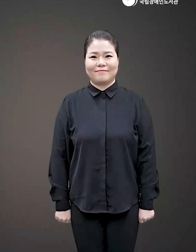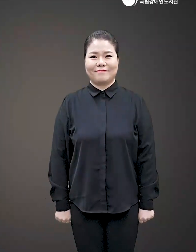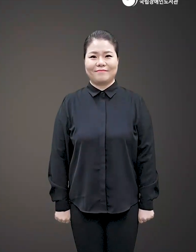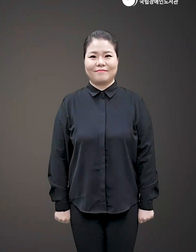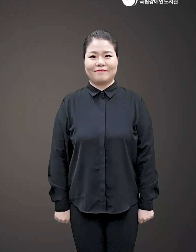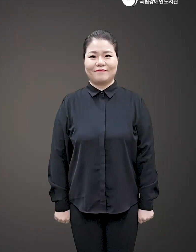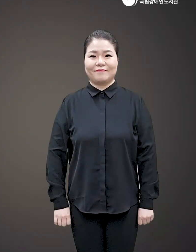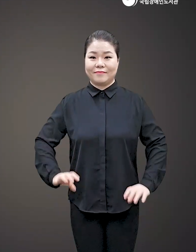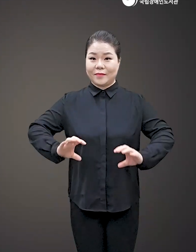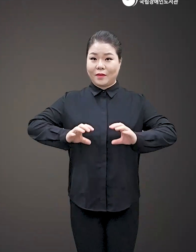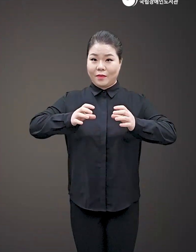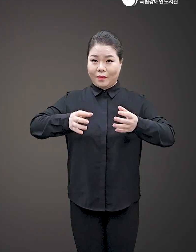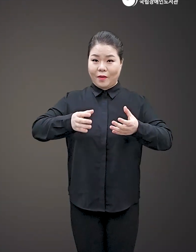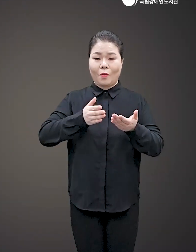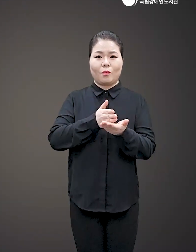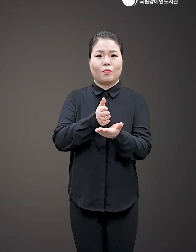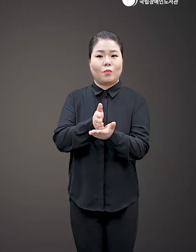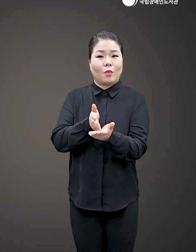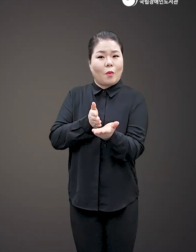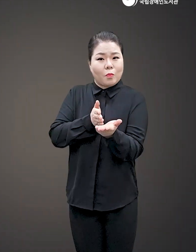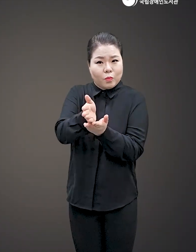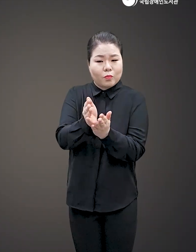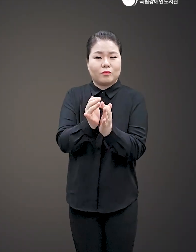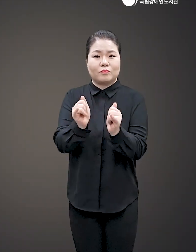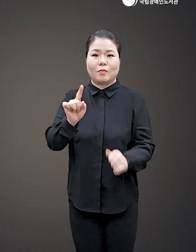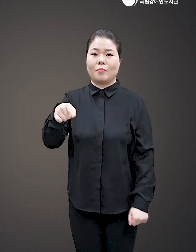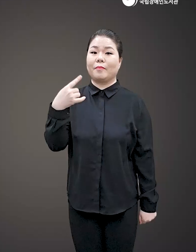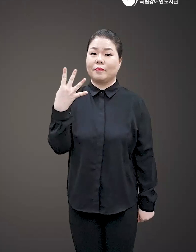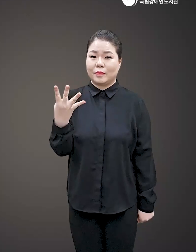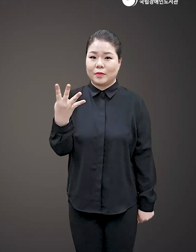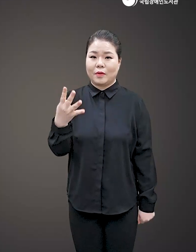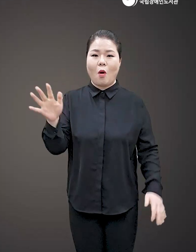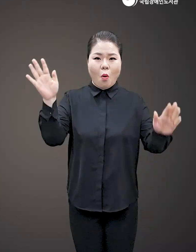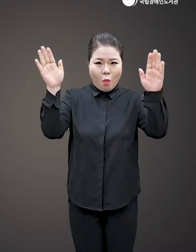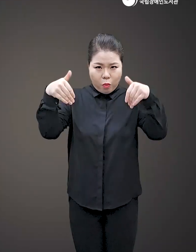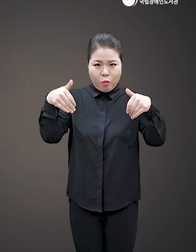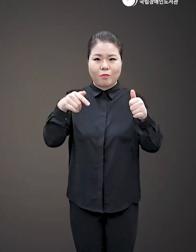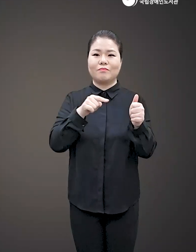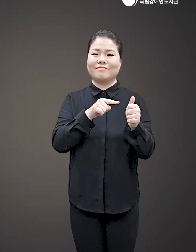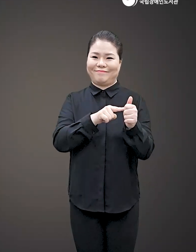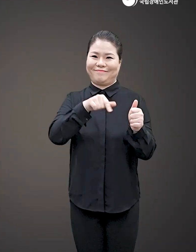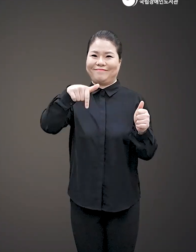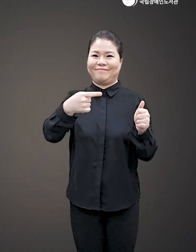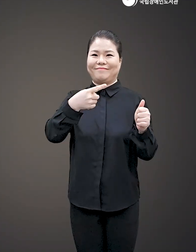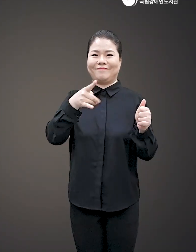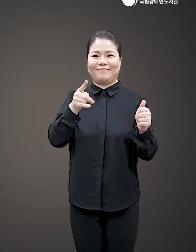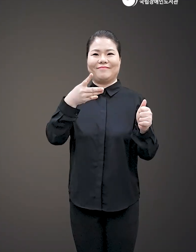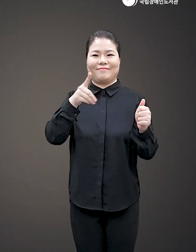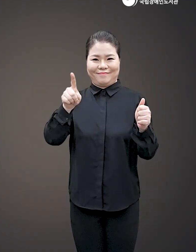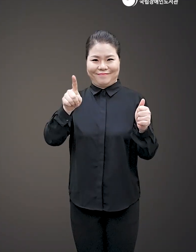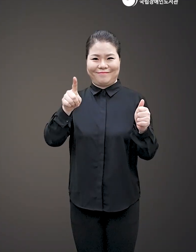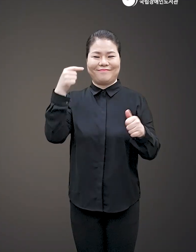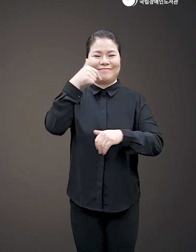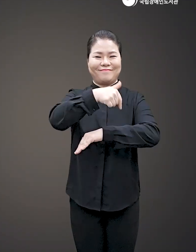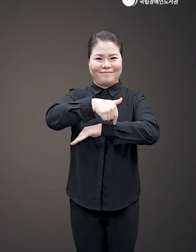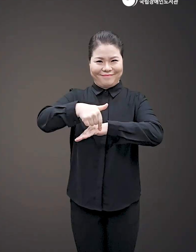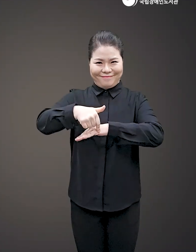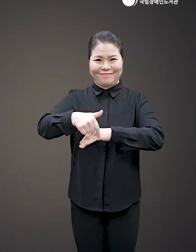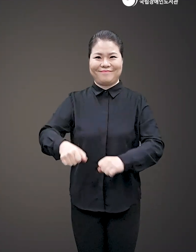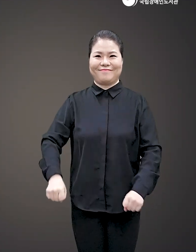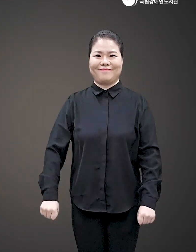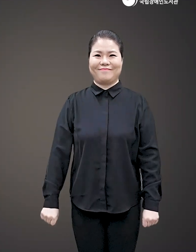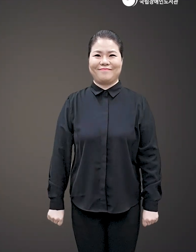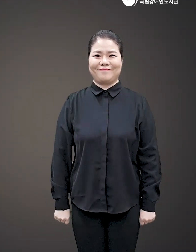전세계 104명의 각 분야 전문가를 불러 모은 그레타 툰베리의 야심찬 기획